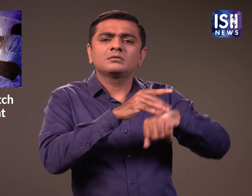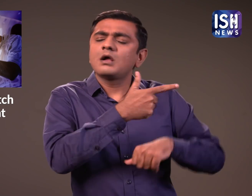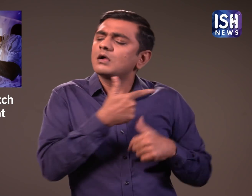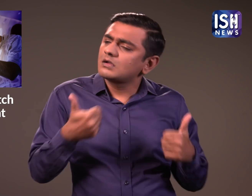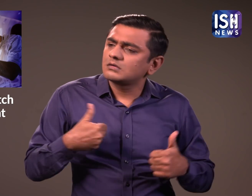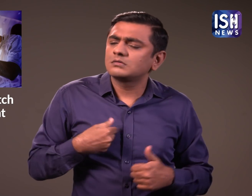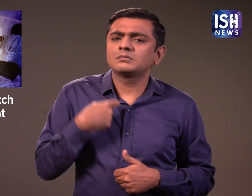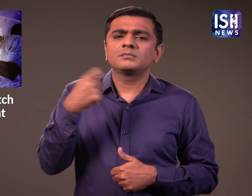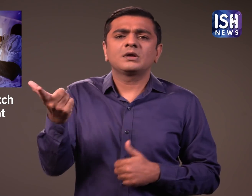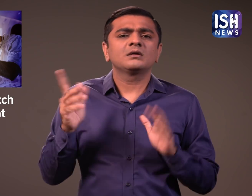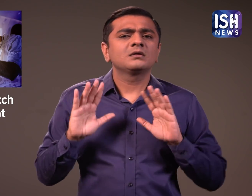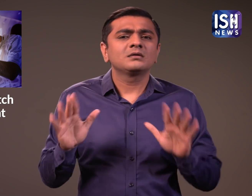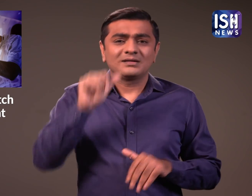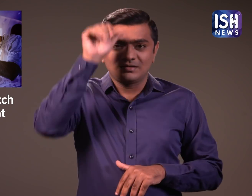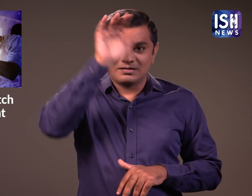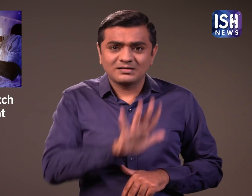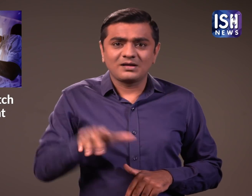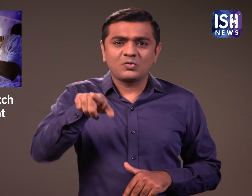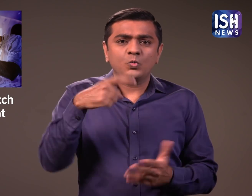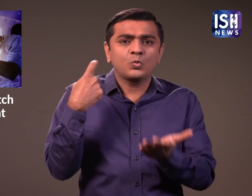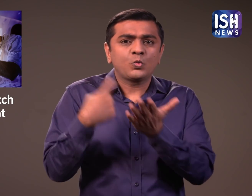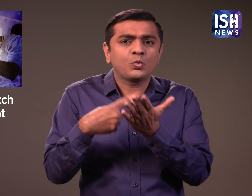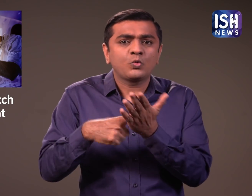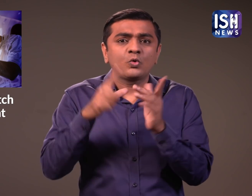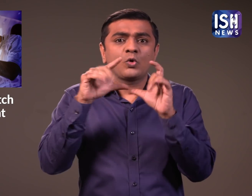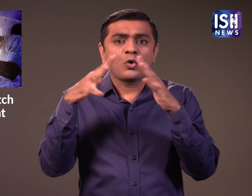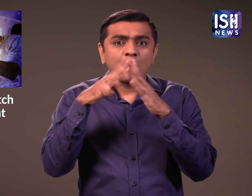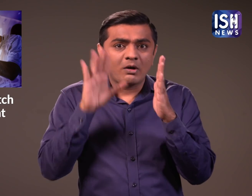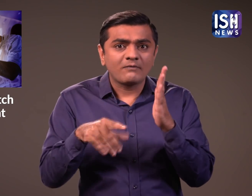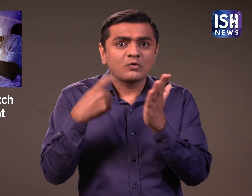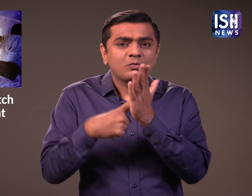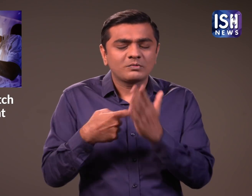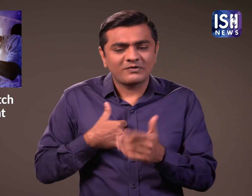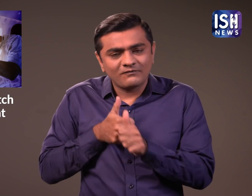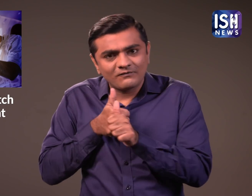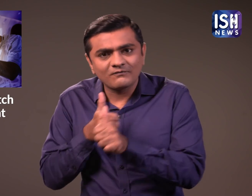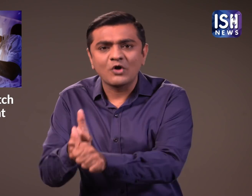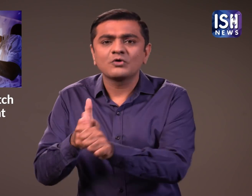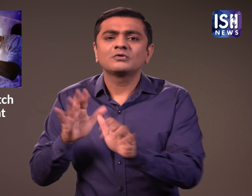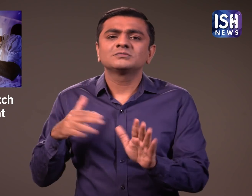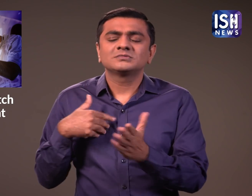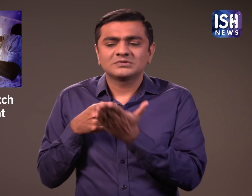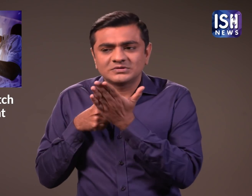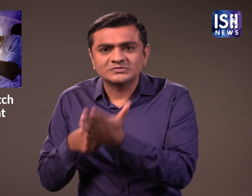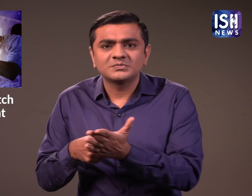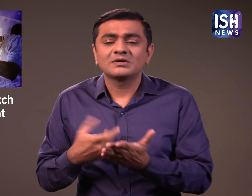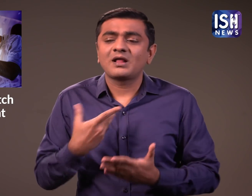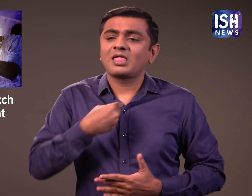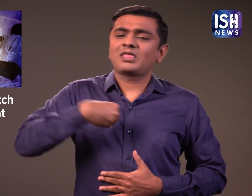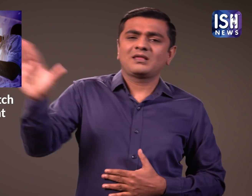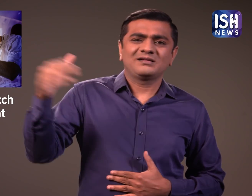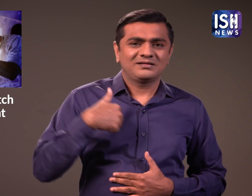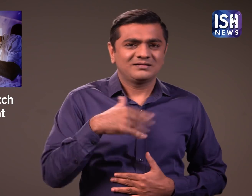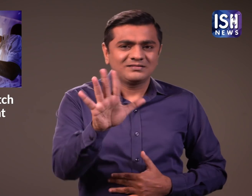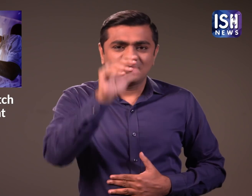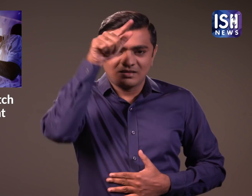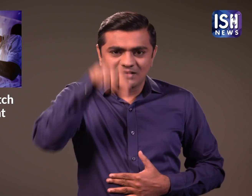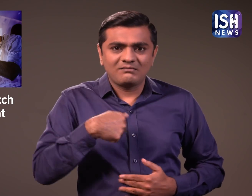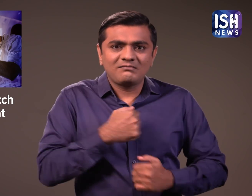लेंगे तो मैं इसका बुक्तान करूँगा मैं देश का कानून का पालन करने वाला नागरिक हूँ और मुझे अपने देश चे प्यार है,